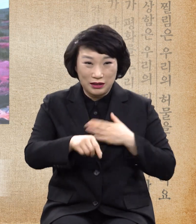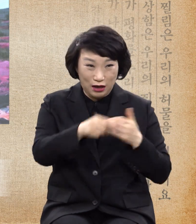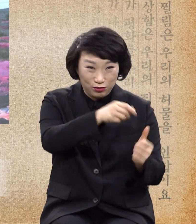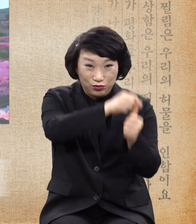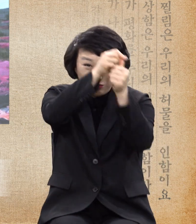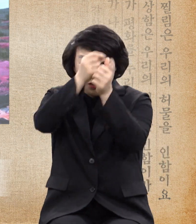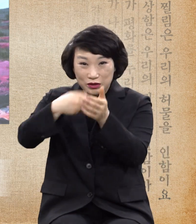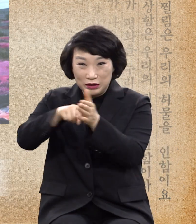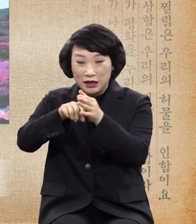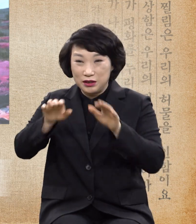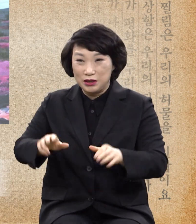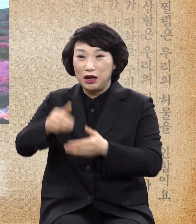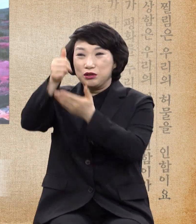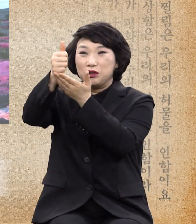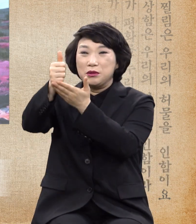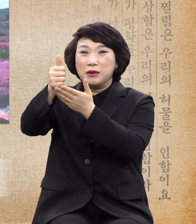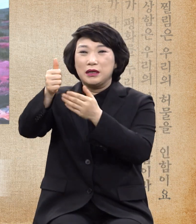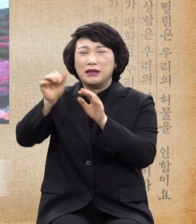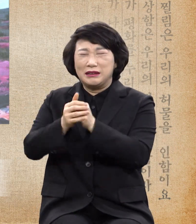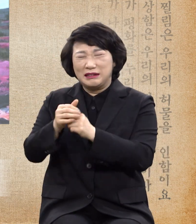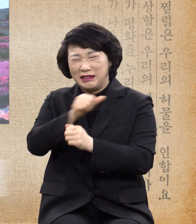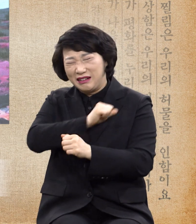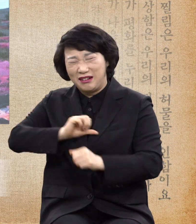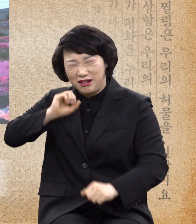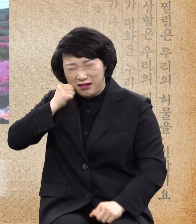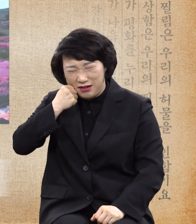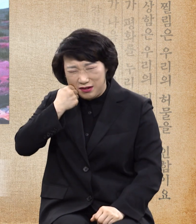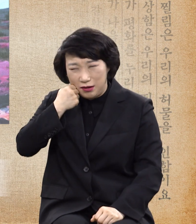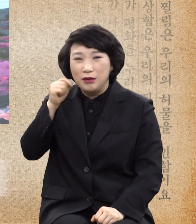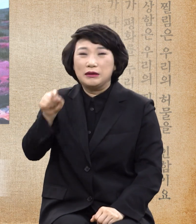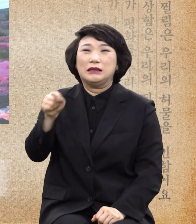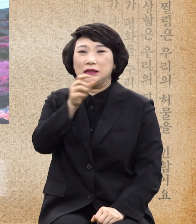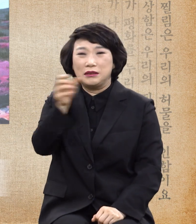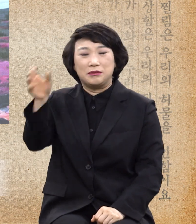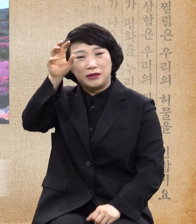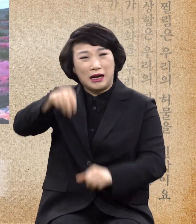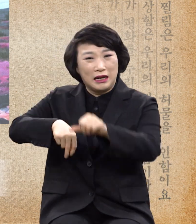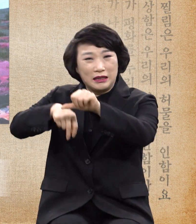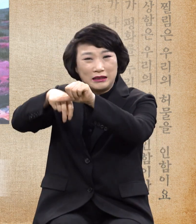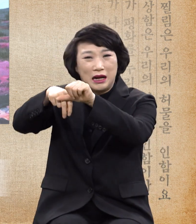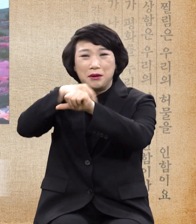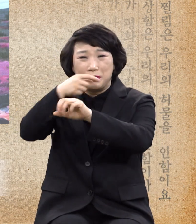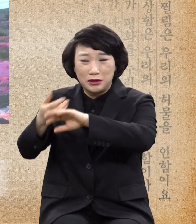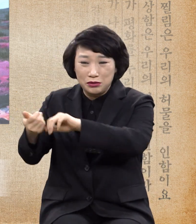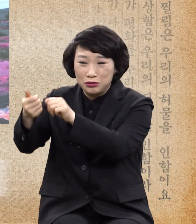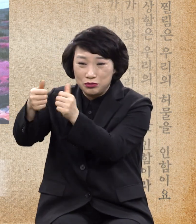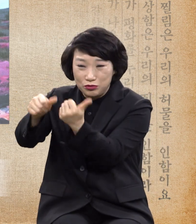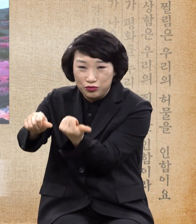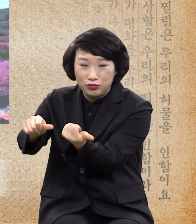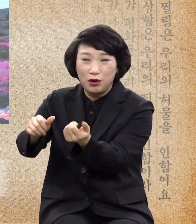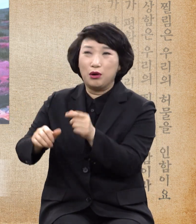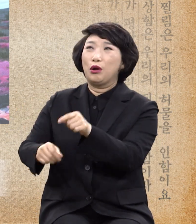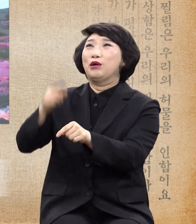주님이 견딜 수 없는 집자가에서 피 흘려 죽으셨다고 생각할 때